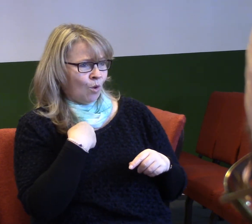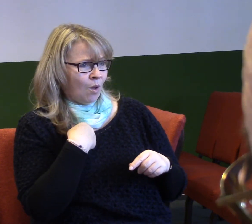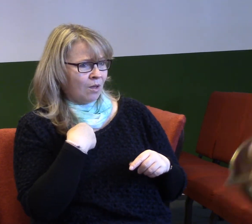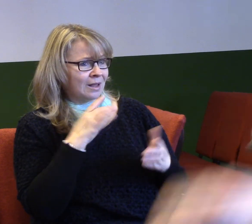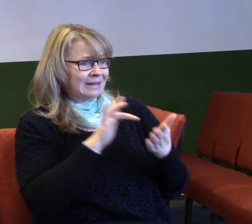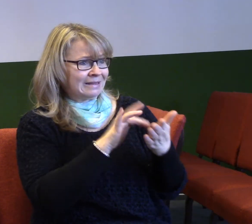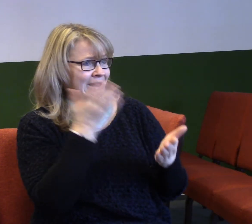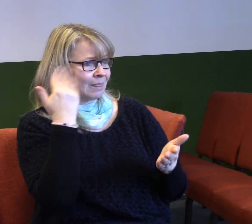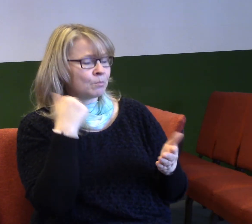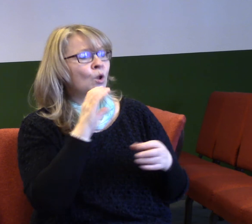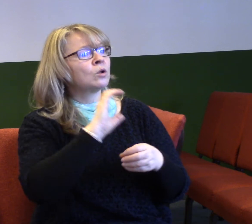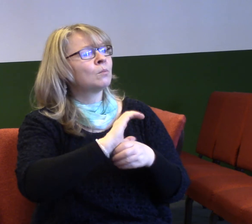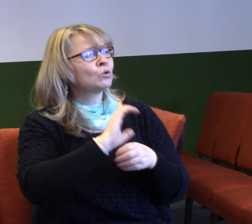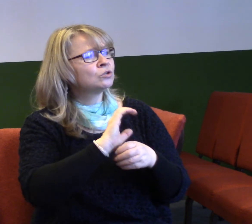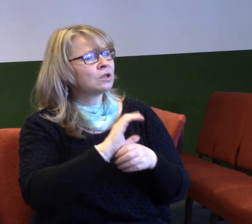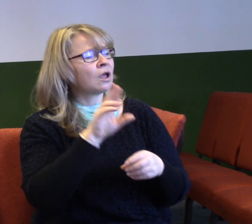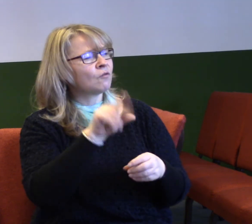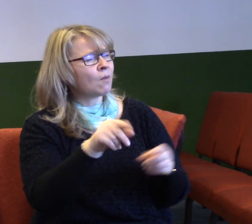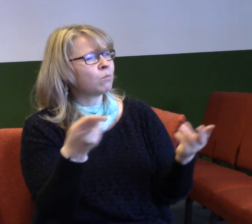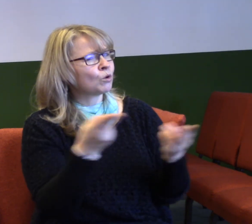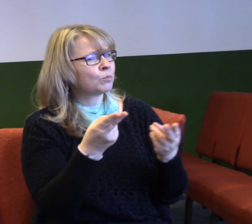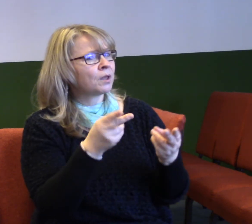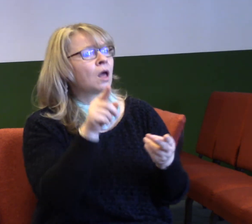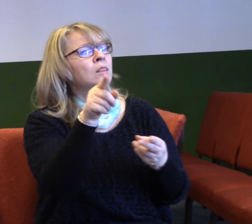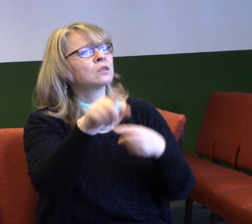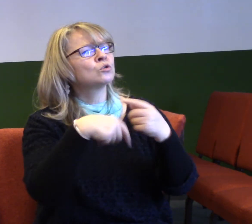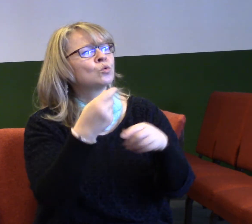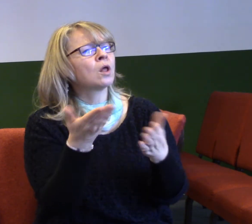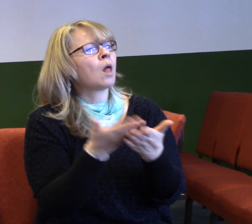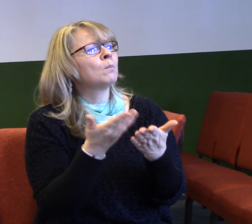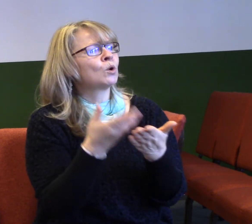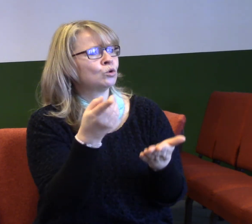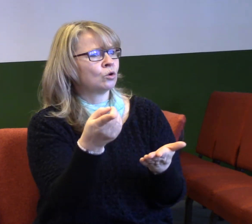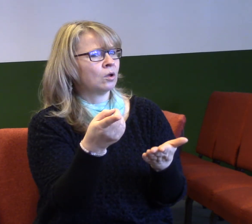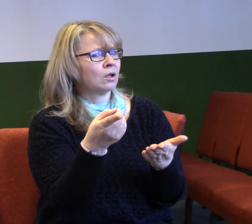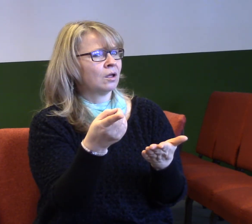to je taky, že lidé řeknou, ale ty jsi to udělal proto. Ale tak to přece často není.